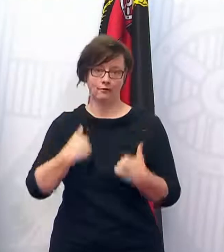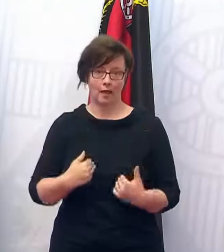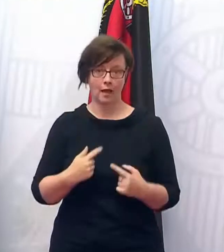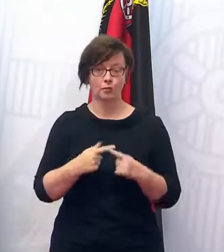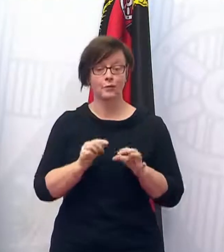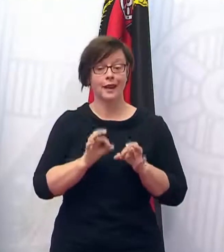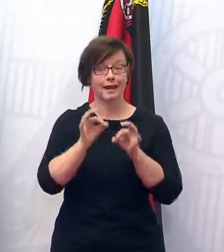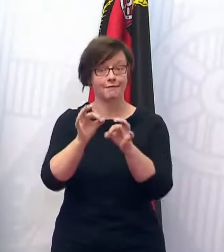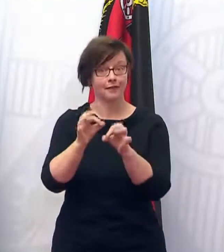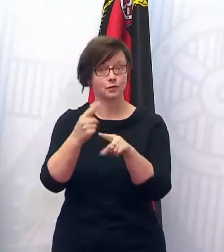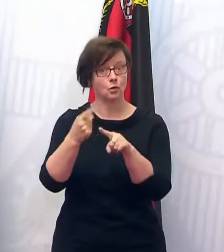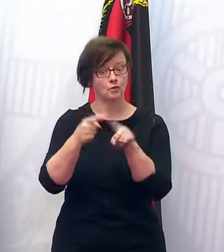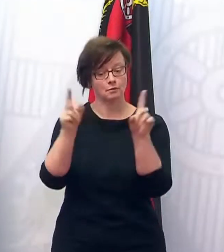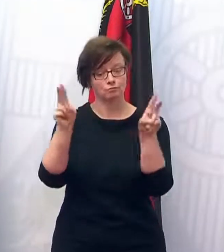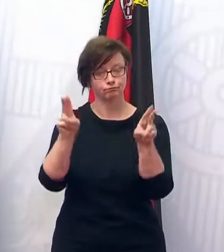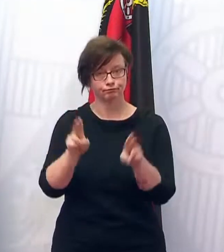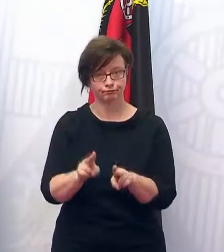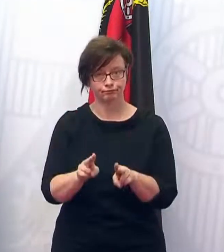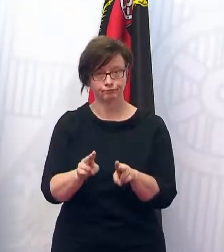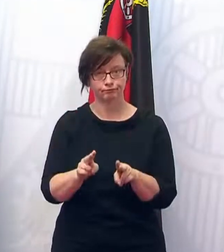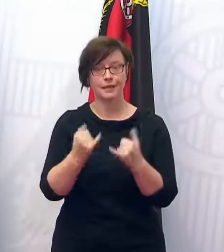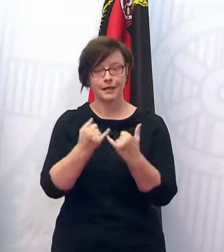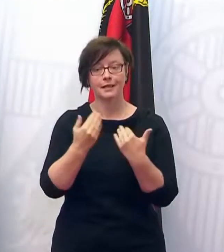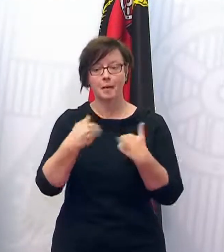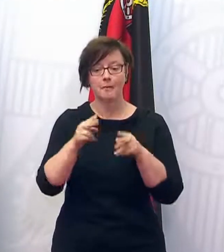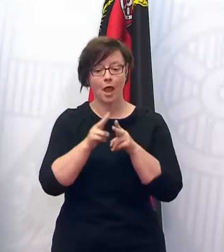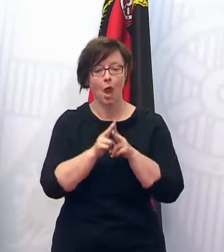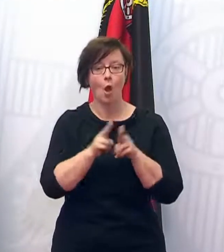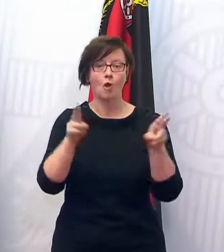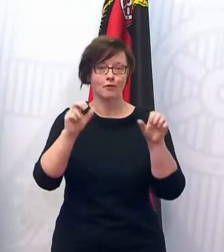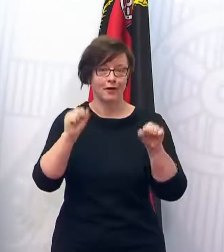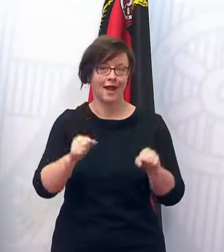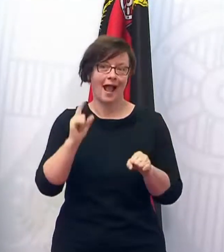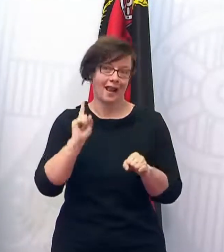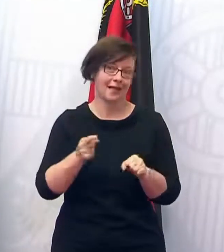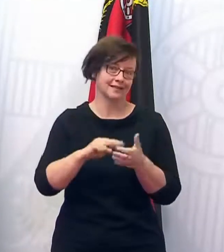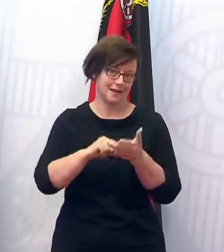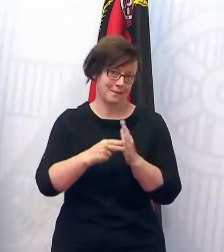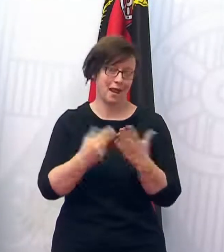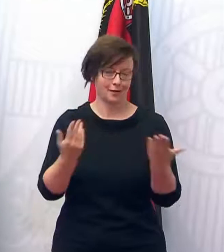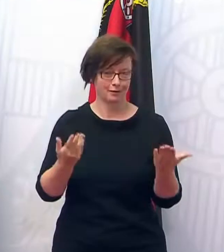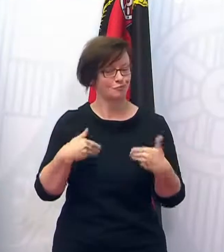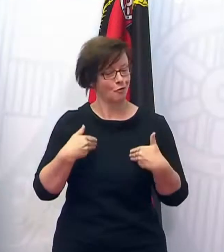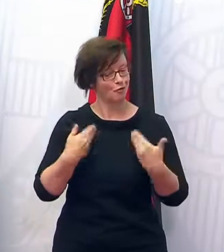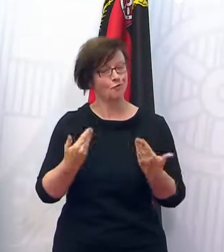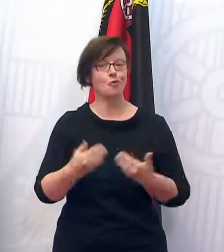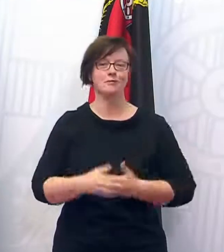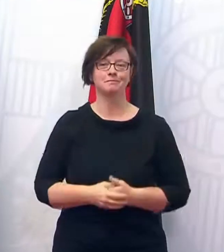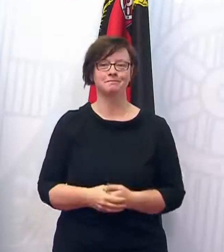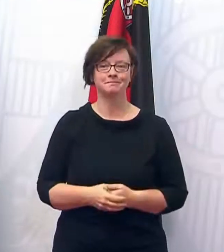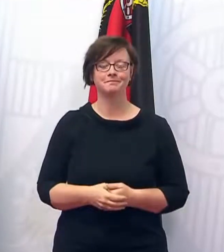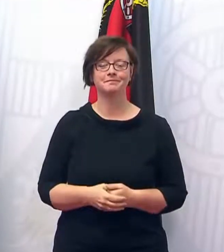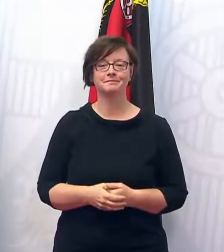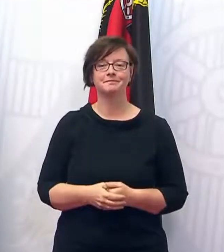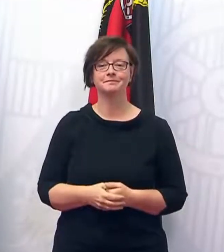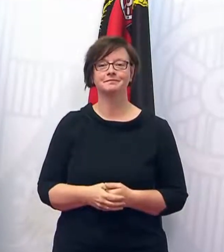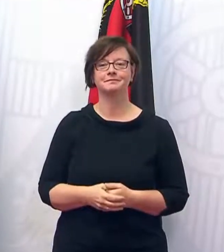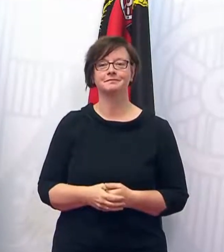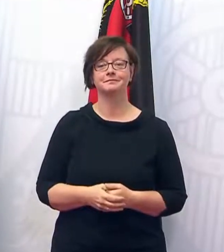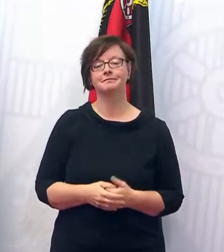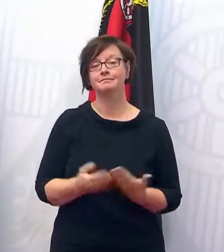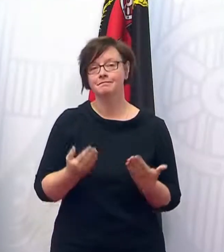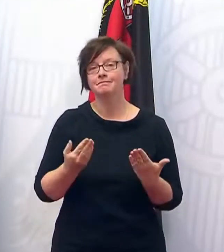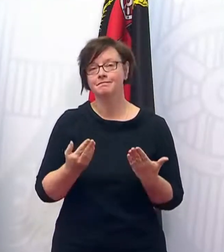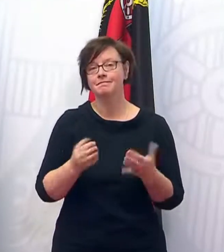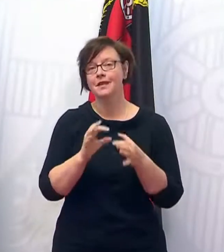Infektionszahlen sogar etwas umfangreicher vorgehen, als wir ursprünglich in dem Plan vorgesehen hatten. Das